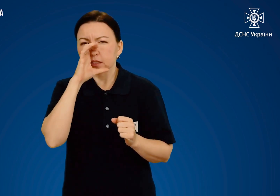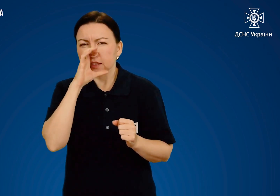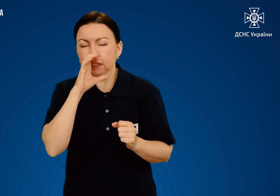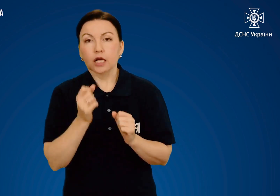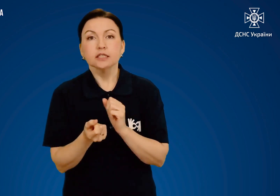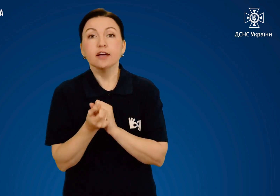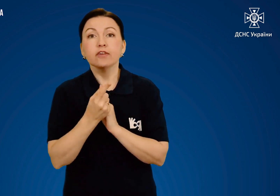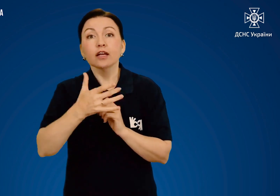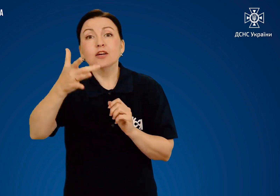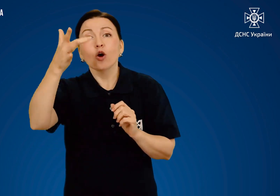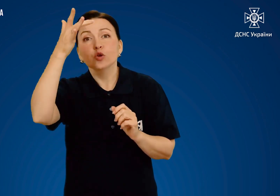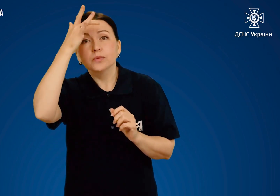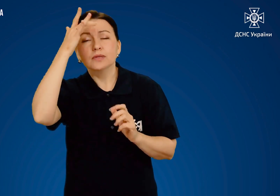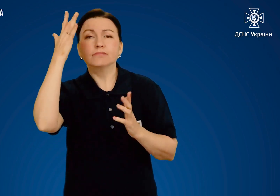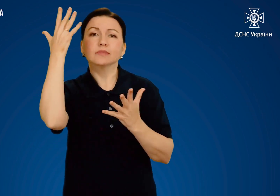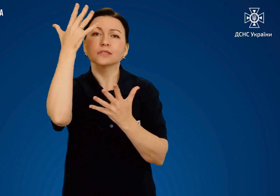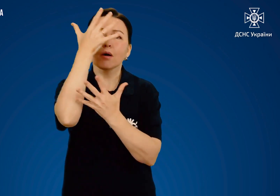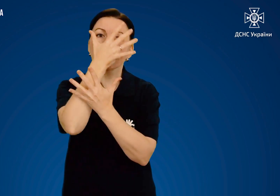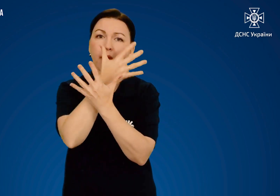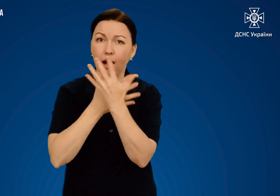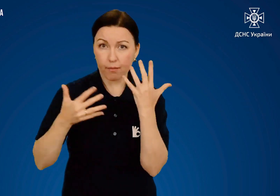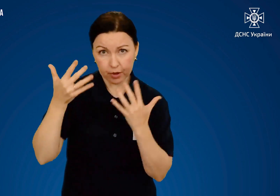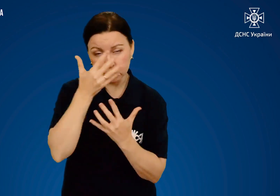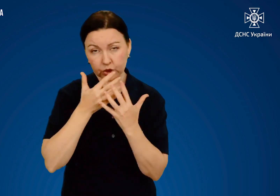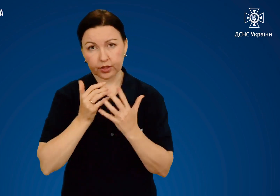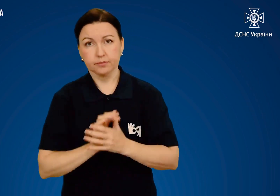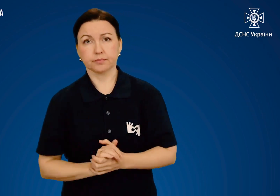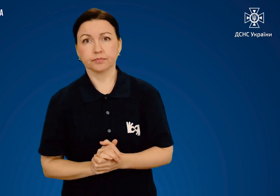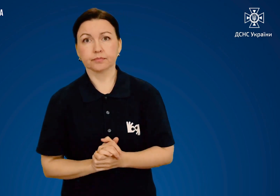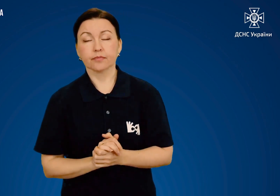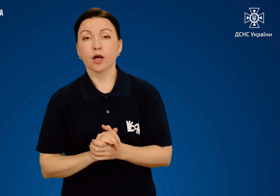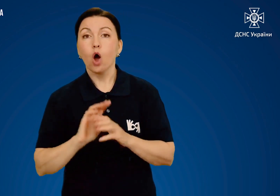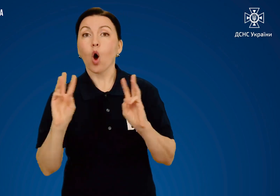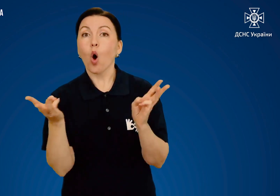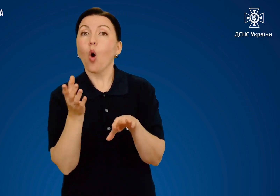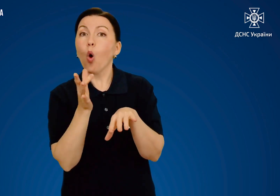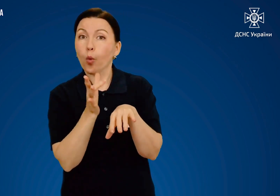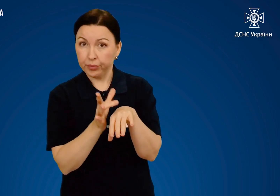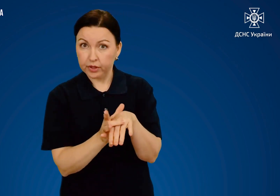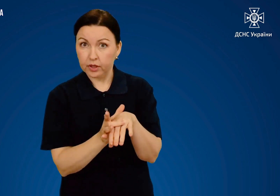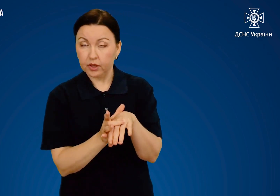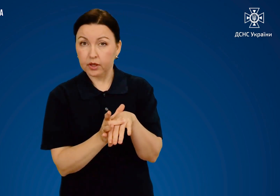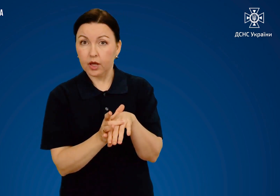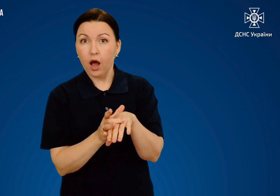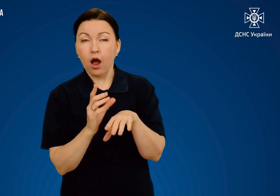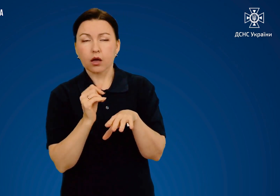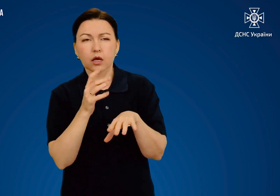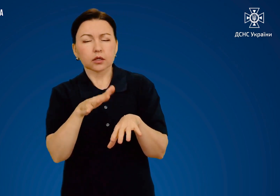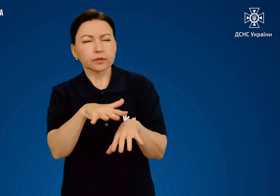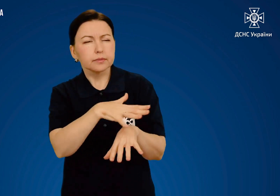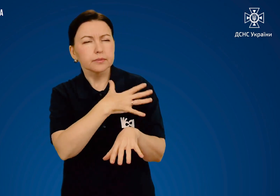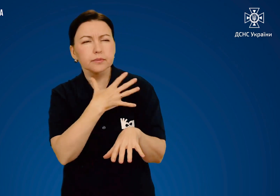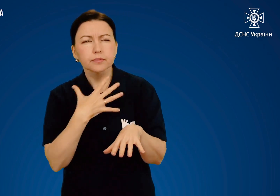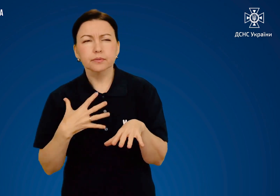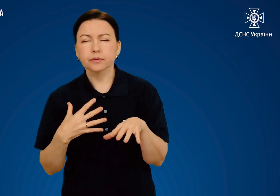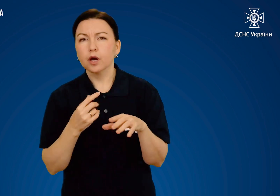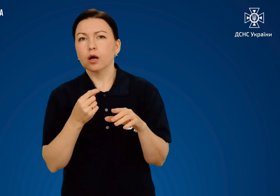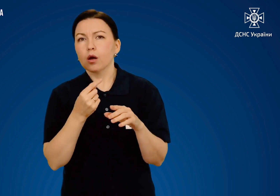нудить, з'являється головний біль, запаморочення. Опіки, що охоплюють третину